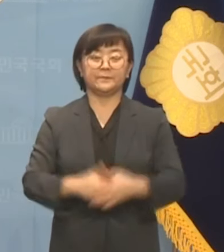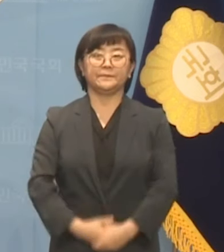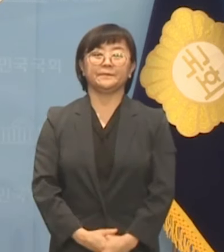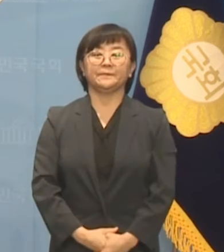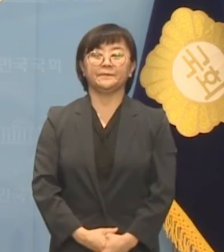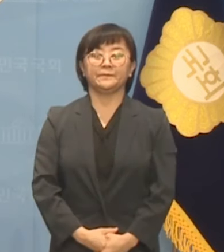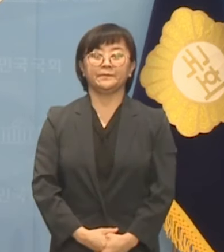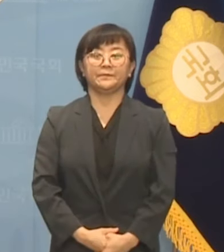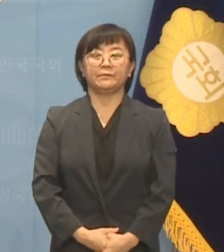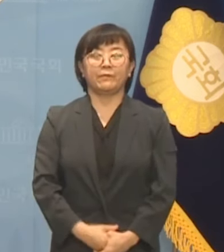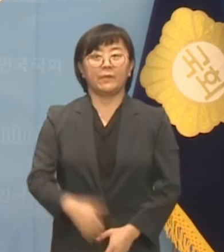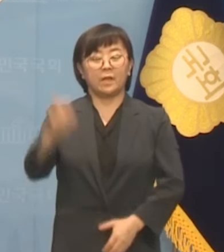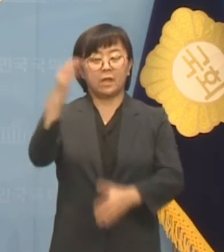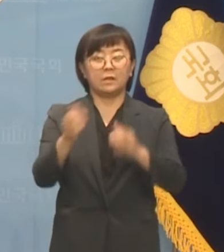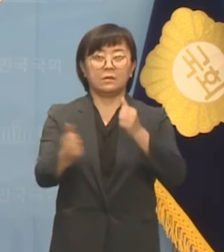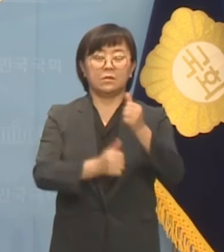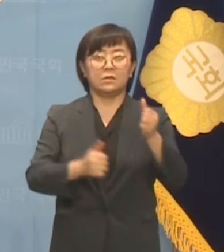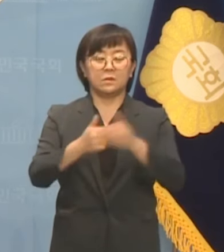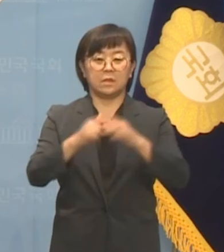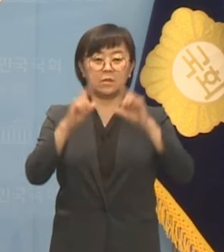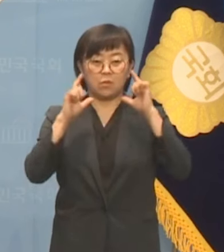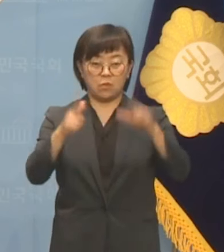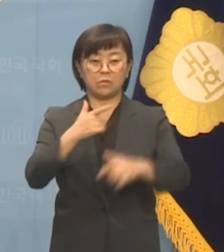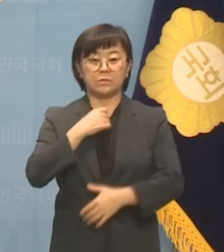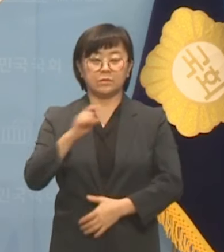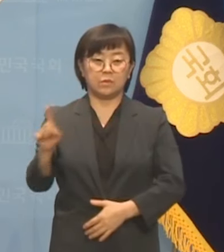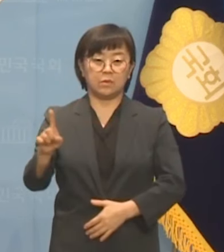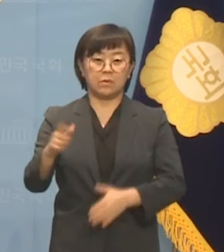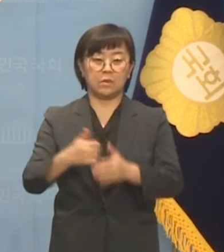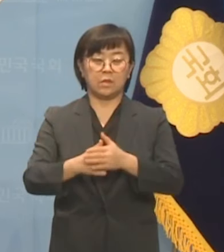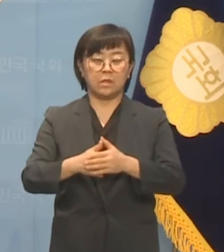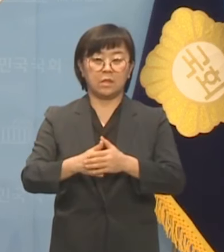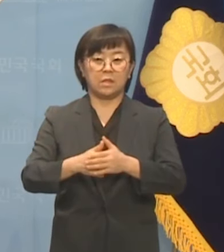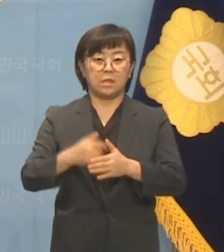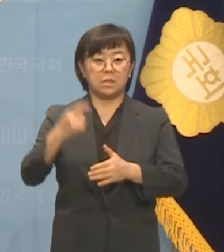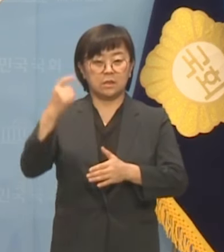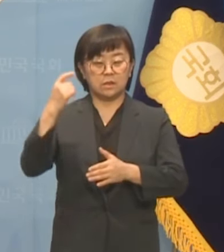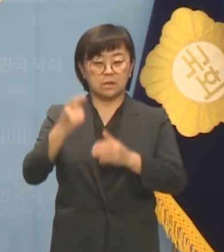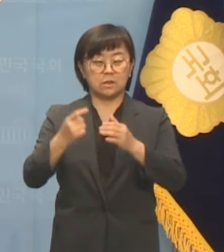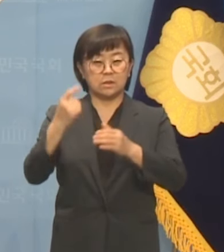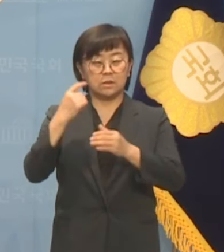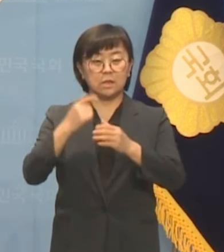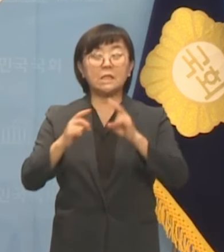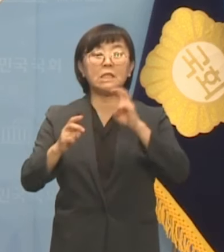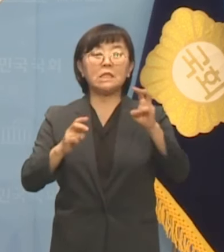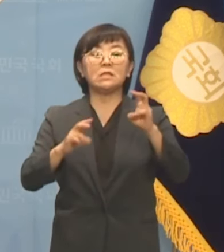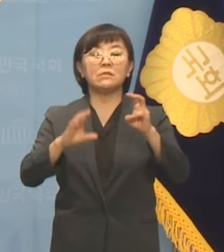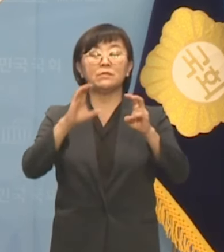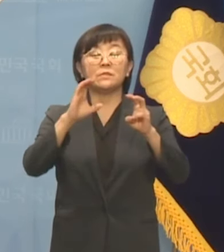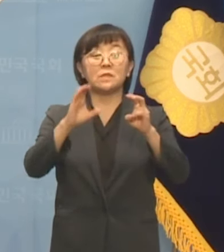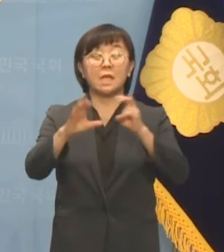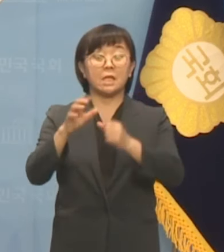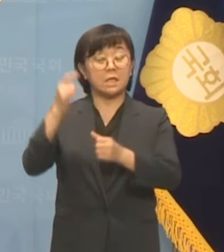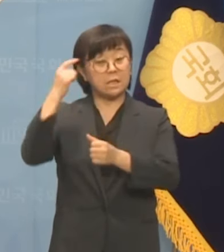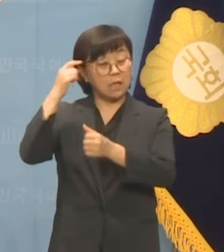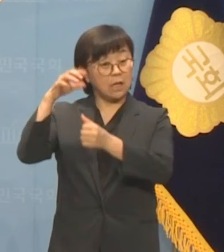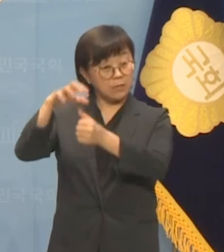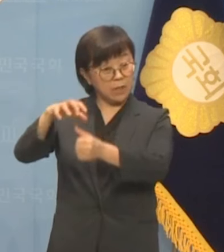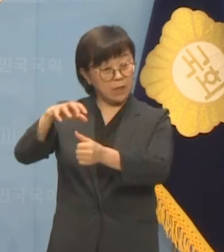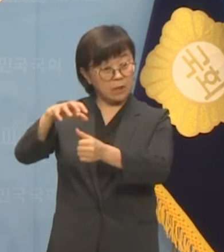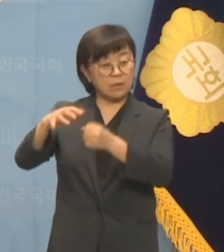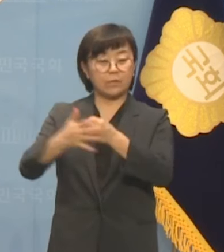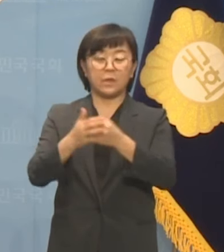한동훈 위원장에게 경고합니다. 사고는 여전히 20세기 냉전에 갇혀 있으면서